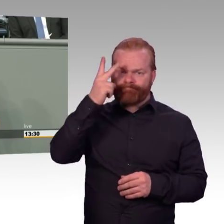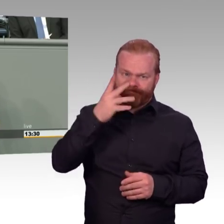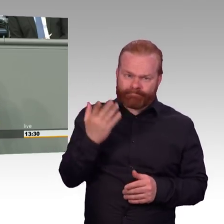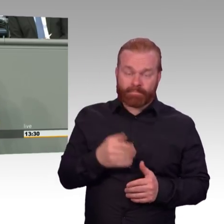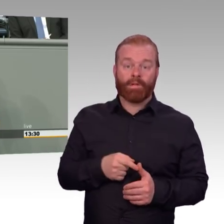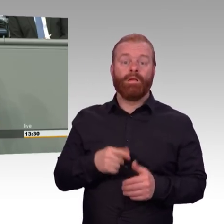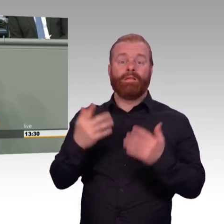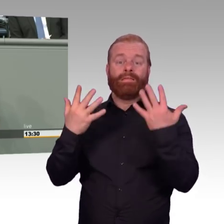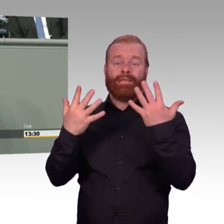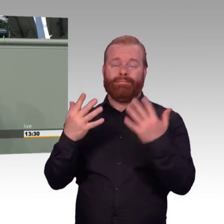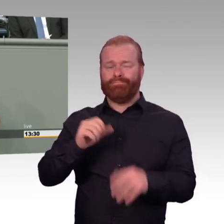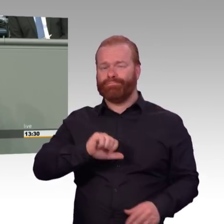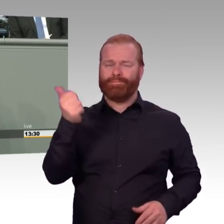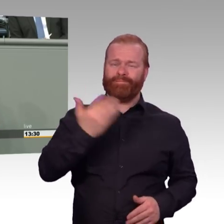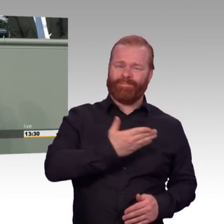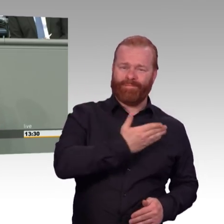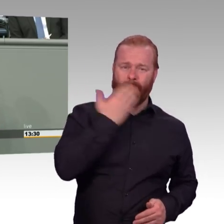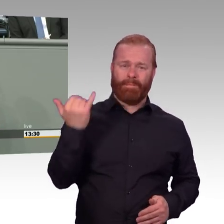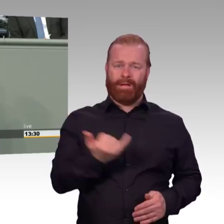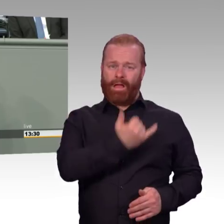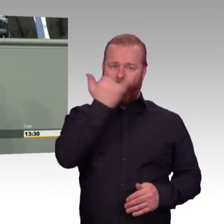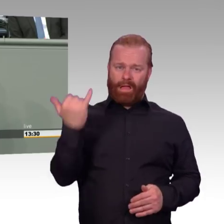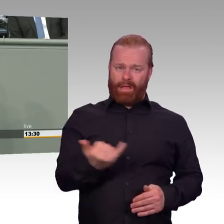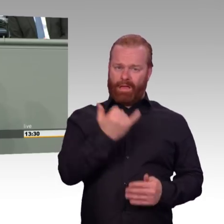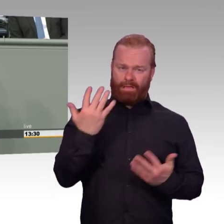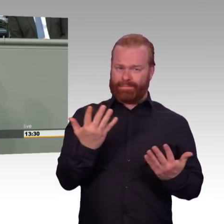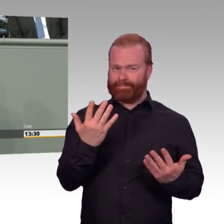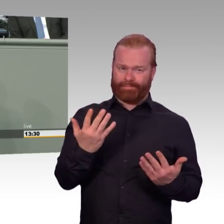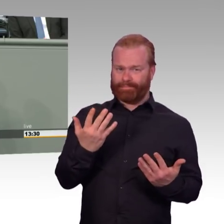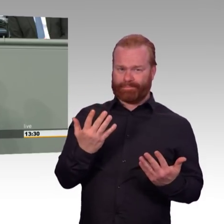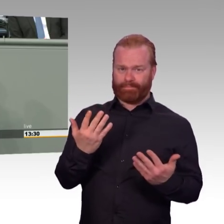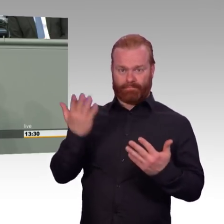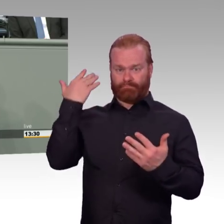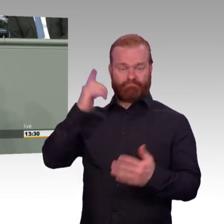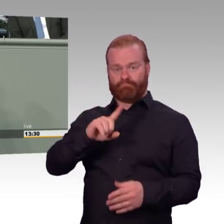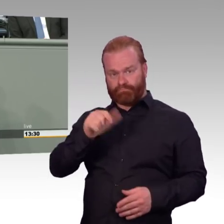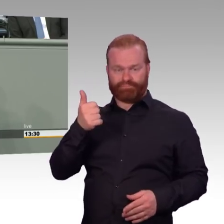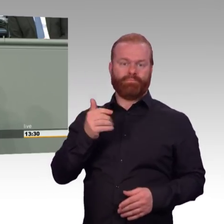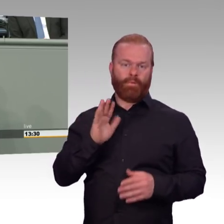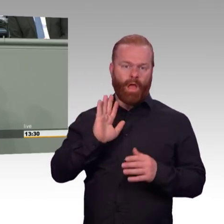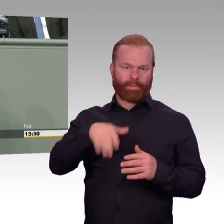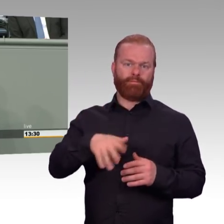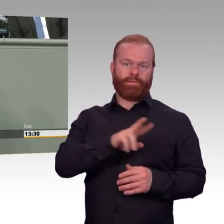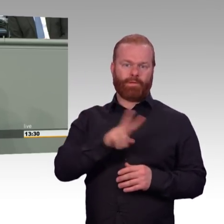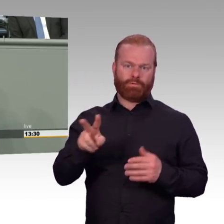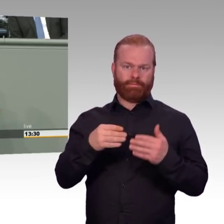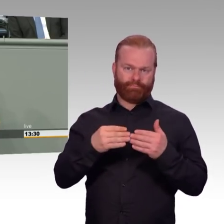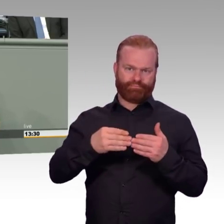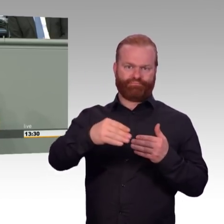Brille aufhaben, verlieren die alten Gletscher pro Jahr zwei bis drei Prozent Ihres Volumens sind 2050 nur noch halb so groß, wie Sie mal waren vor